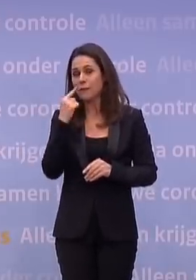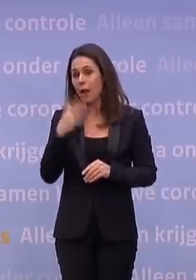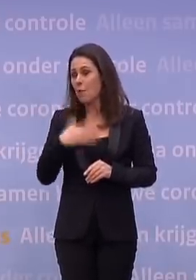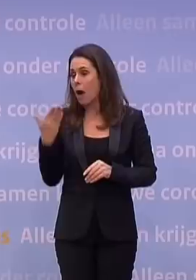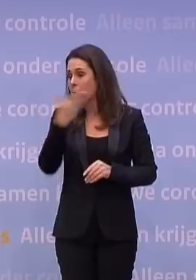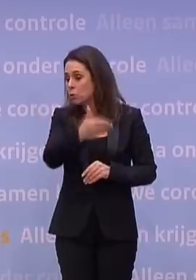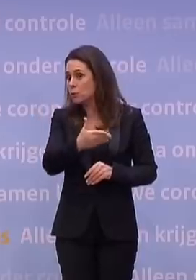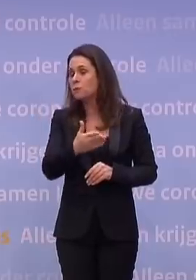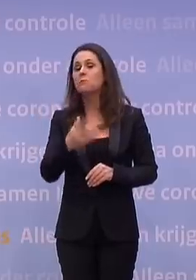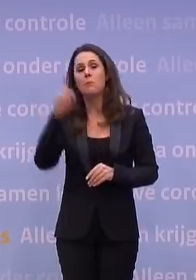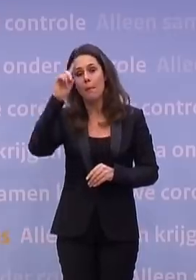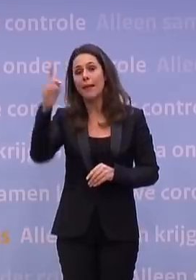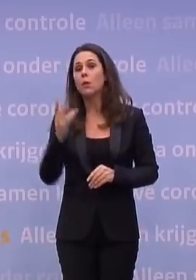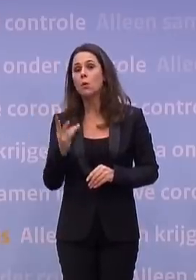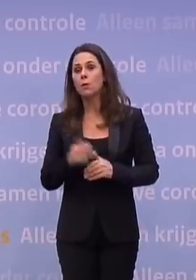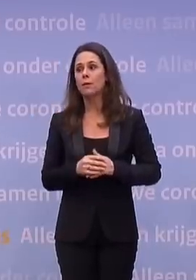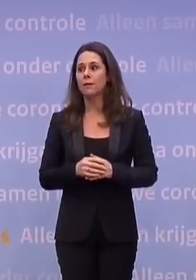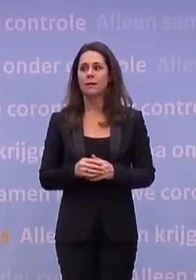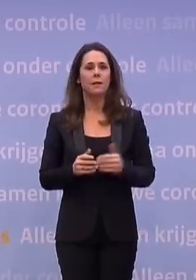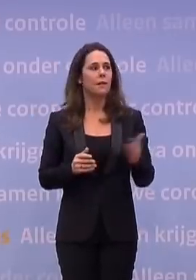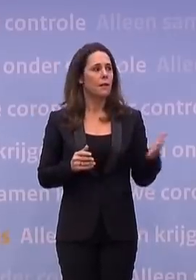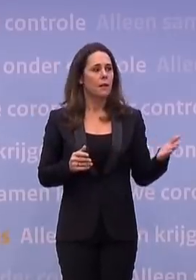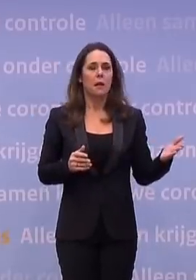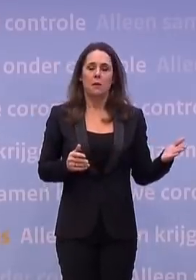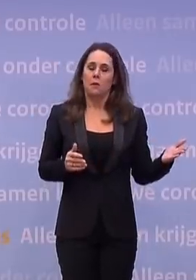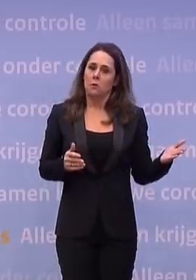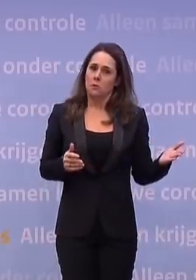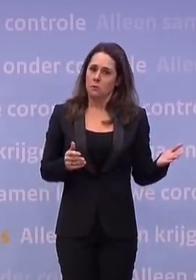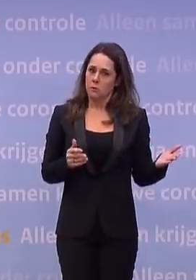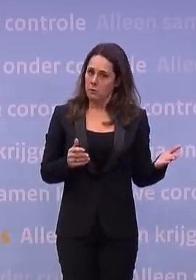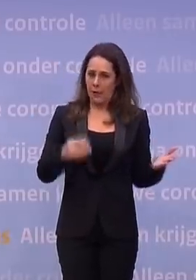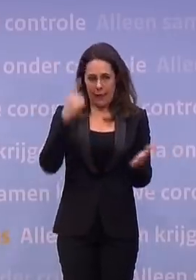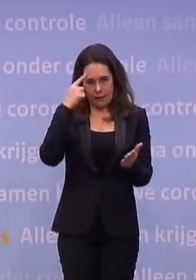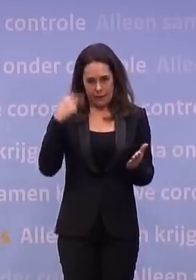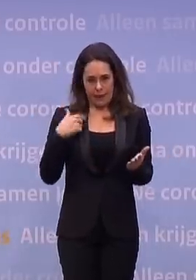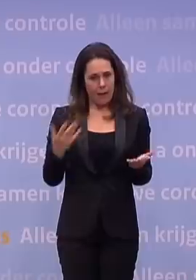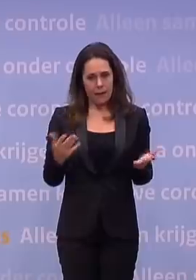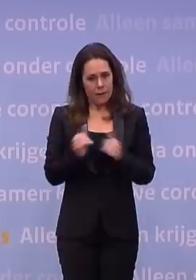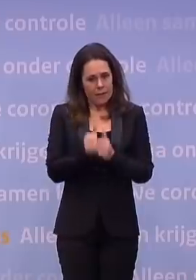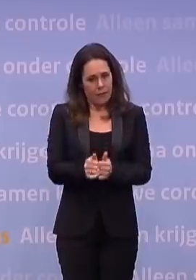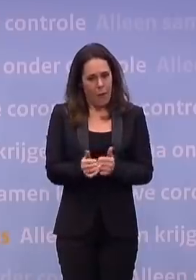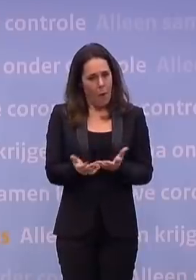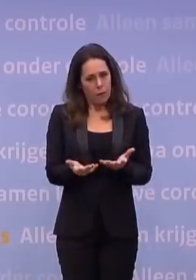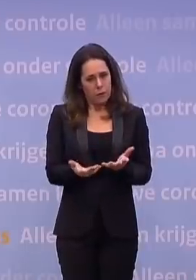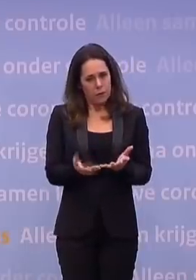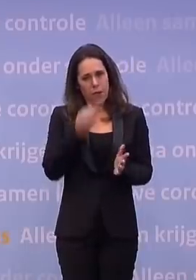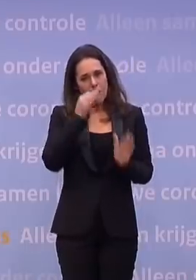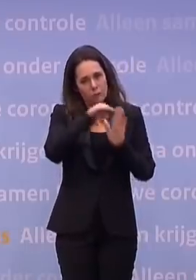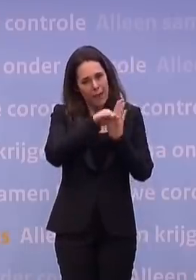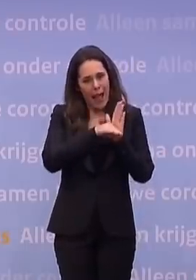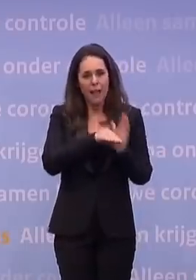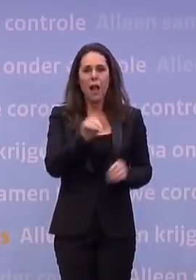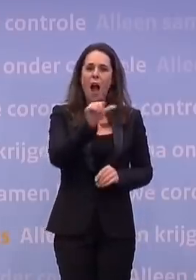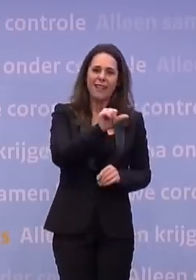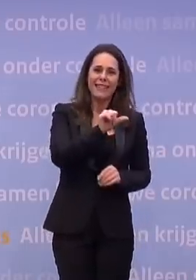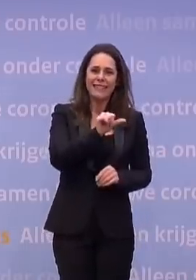Wat vindt daarvan? Ik zou denken dat dat niet in lijn is met de afspraken die Actis en Ferenzo zelf hebben